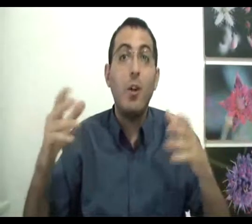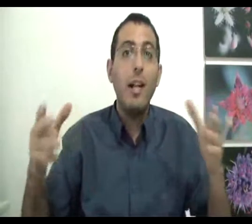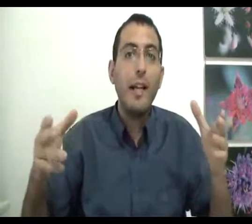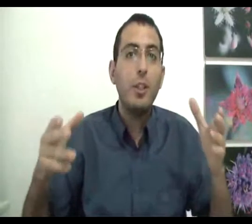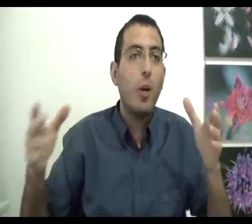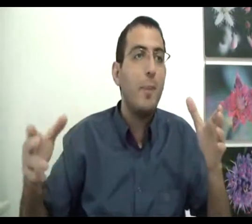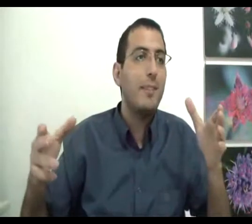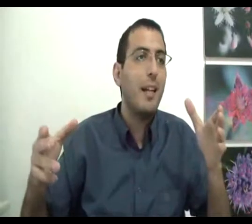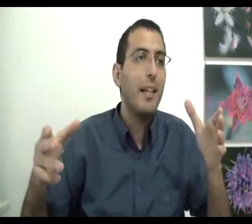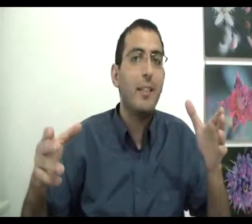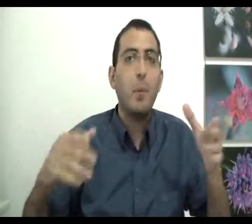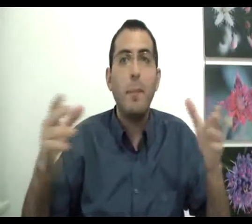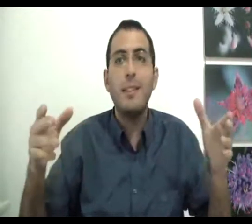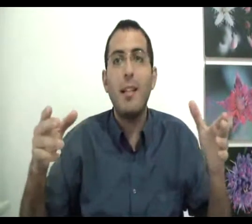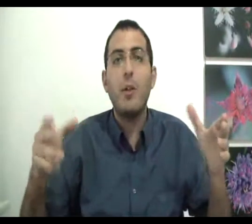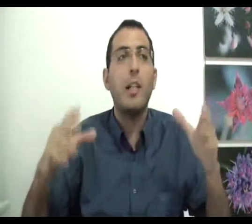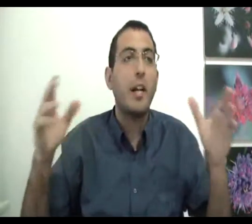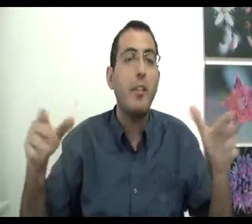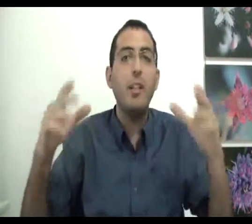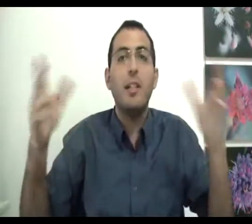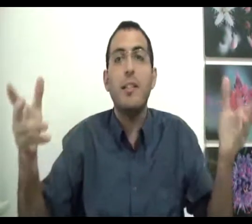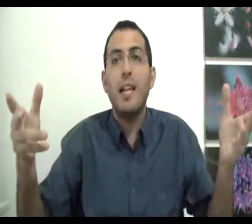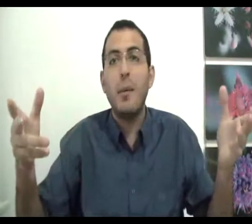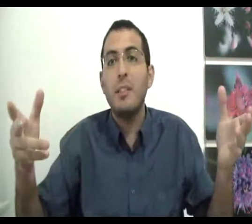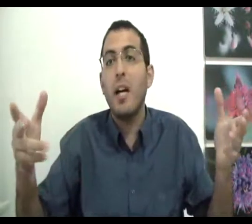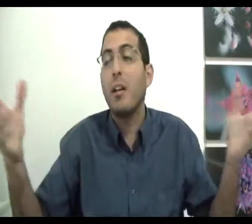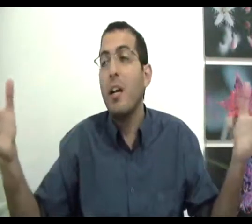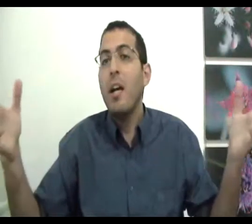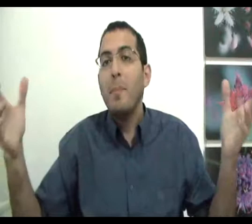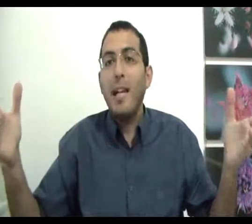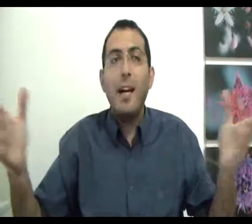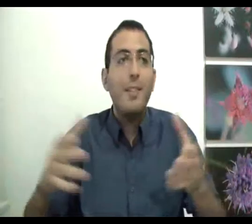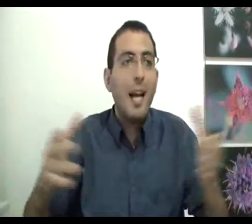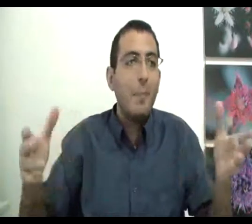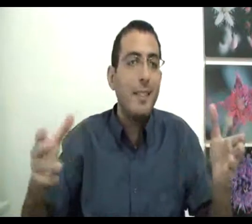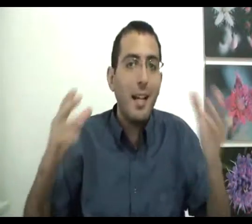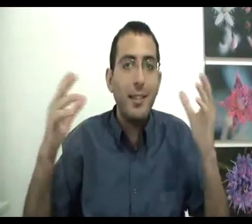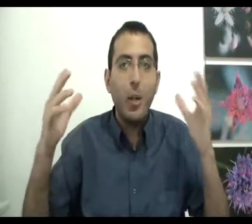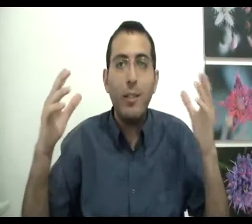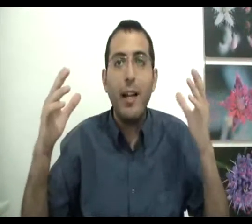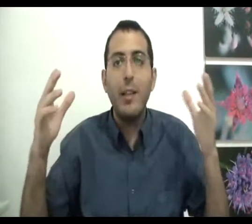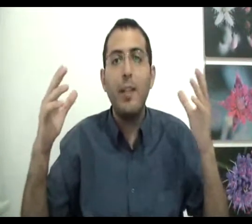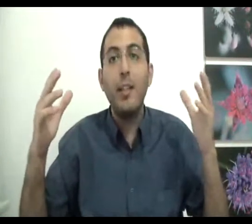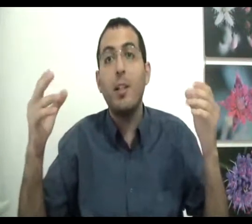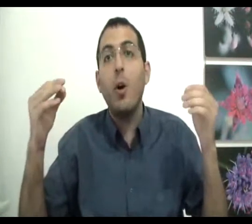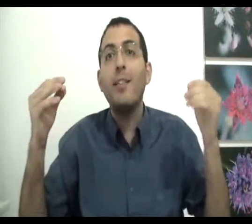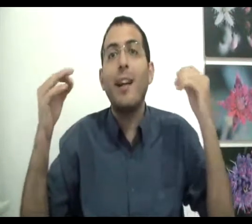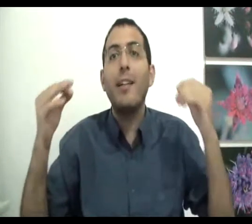יכול להגיד שקוראים לזה תכלית כמו במשחק תוריד התכלית שלי זה לנצח המשחק בסדר אבל זה רק משחק זה לא תכלית אמיתית זה לא התכלית